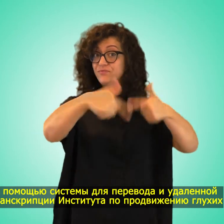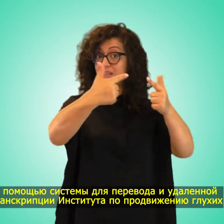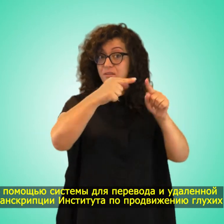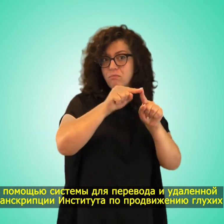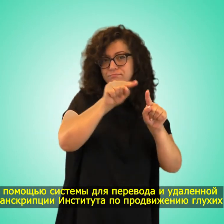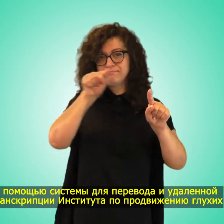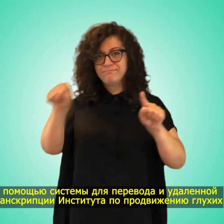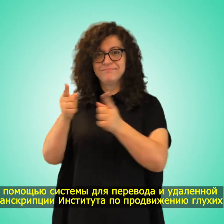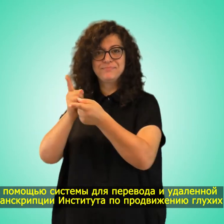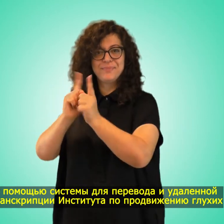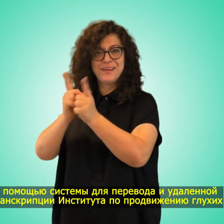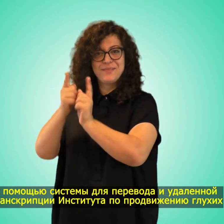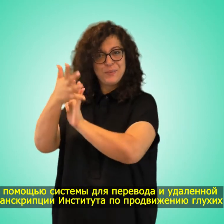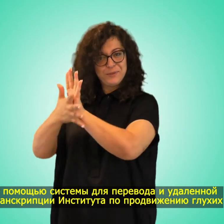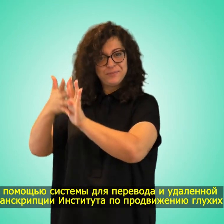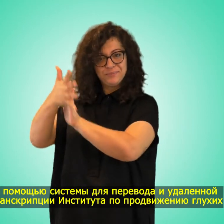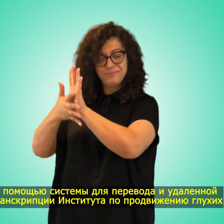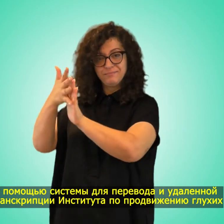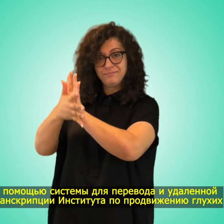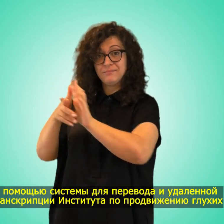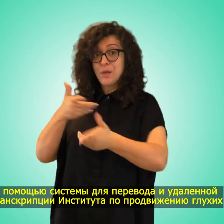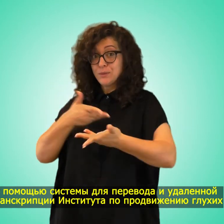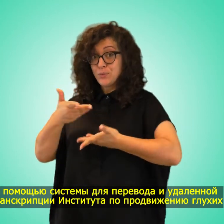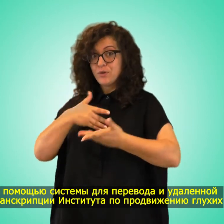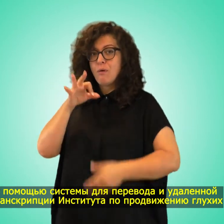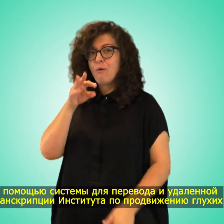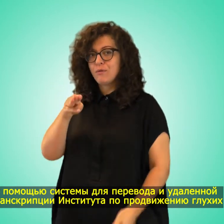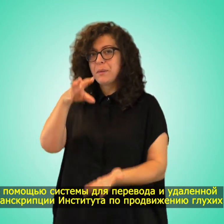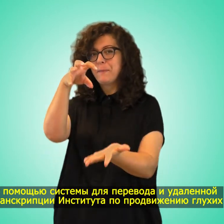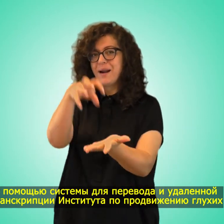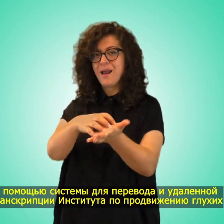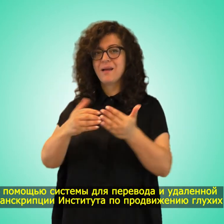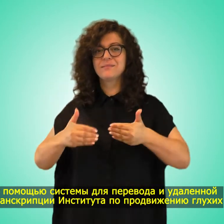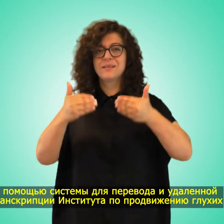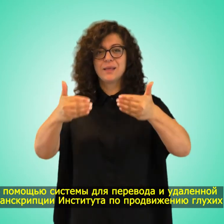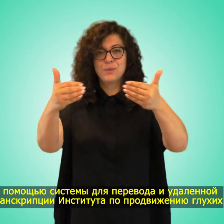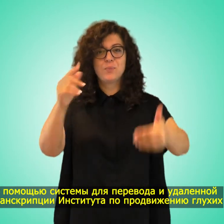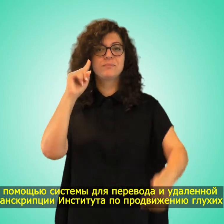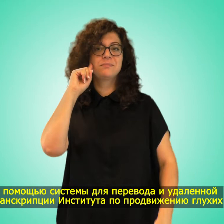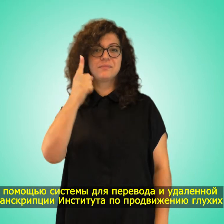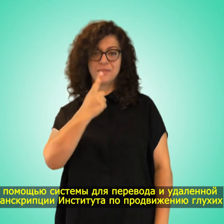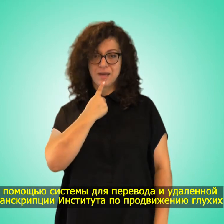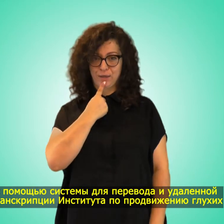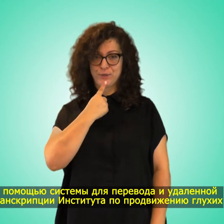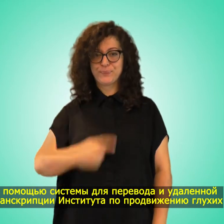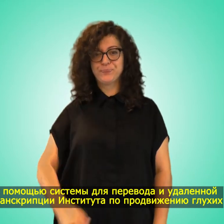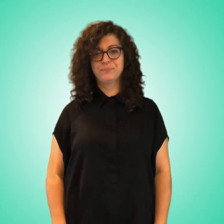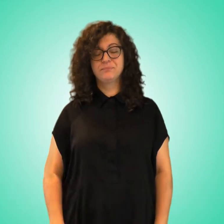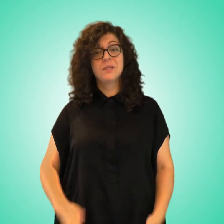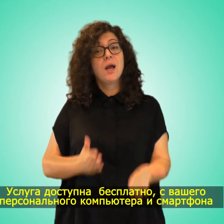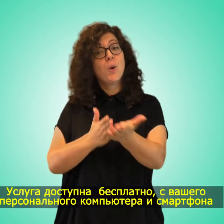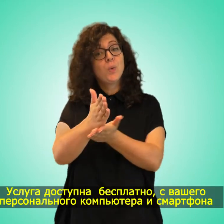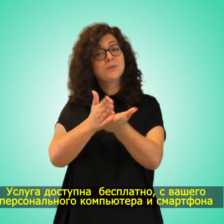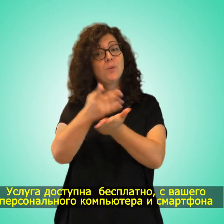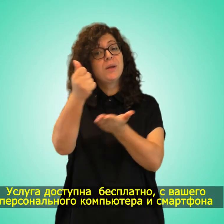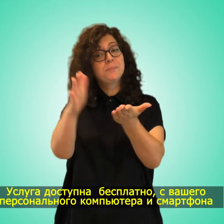для перевода и удаленной транскрипции института по продвижению глухих услуга доступна